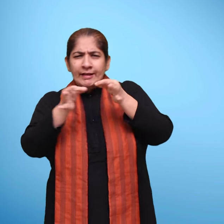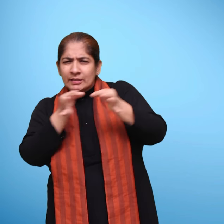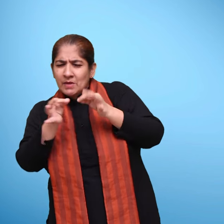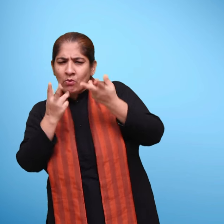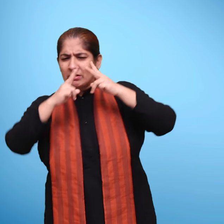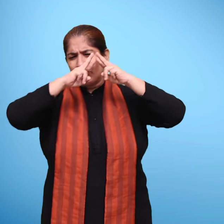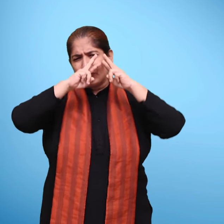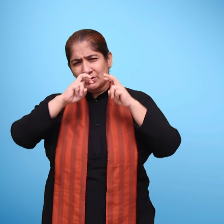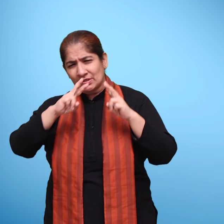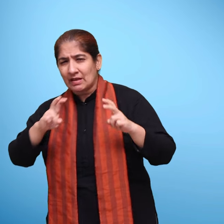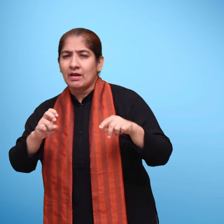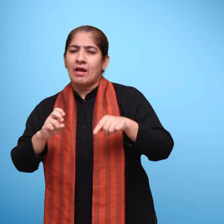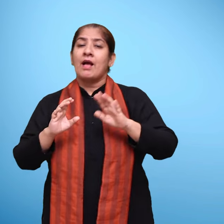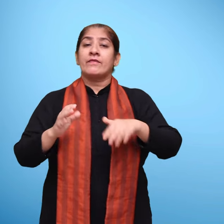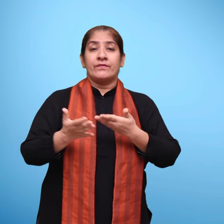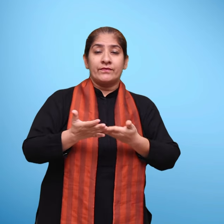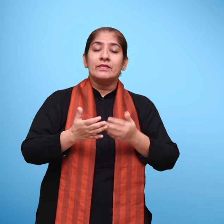समीक्षात्मक धंग से चिंतन करना